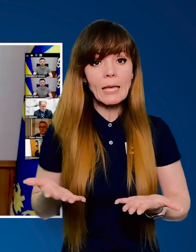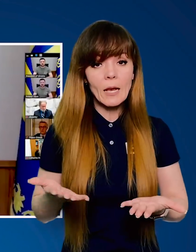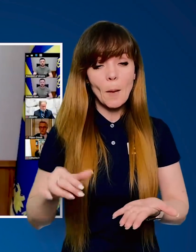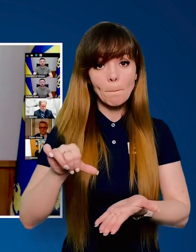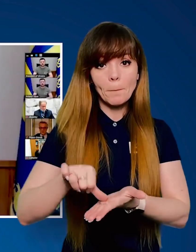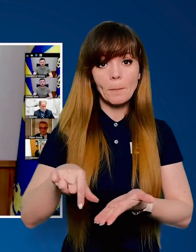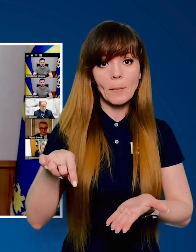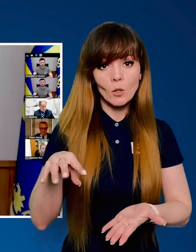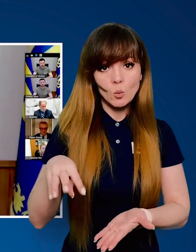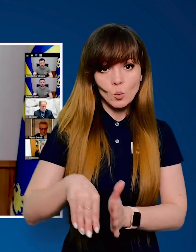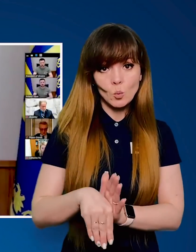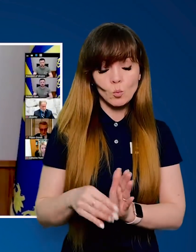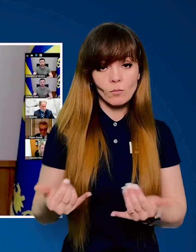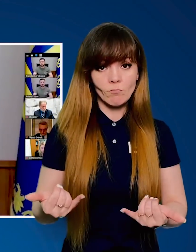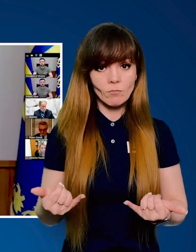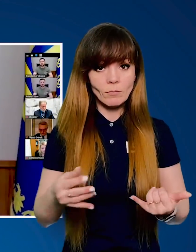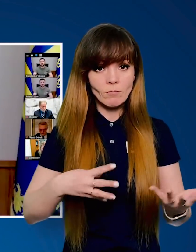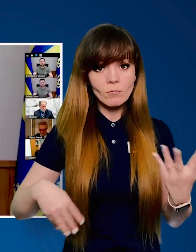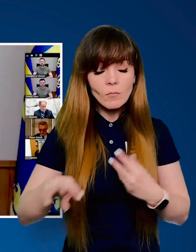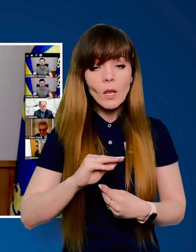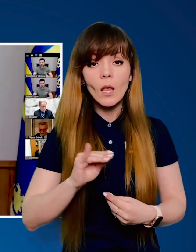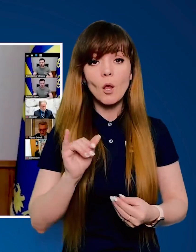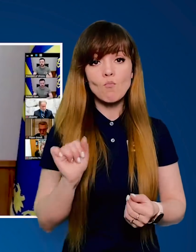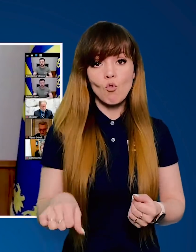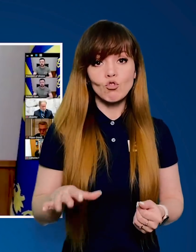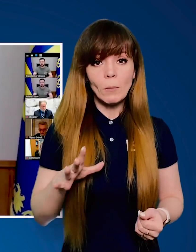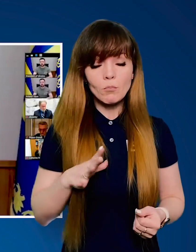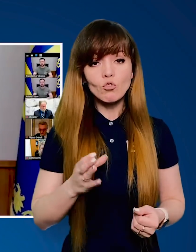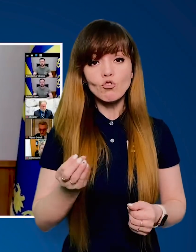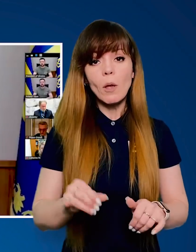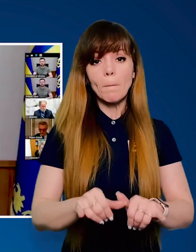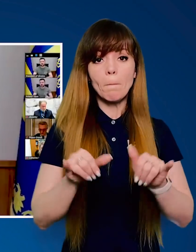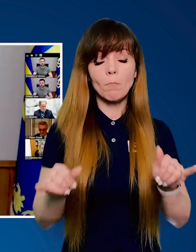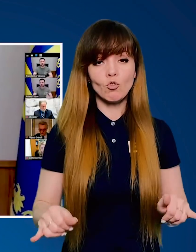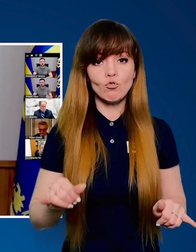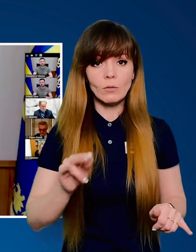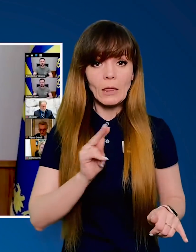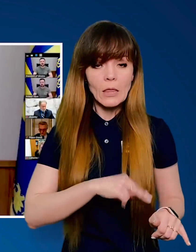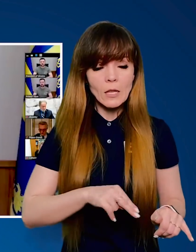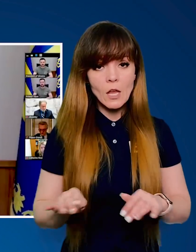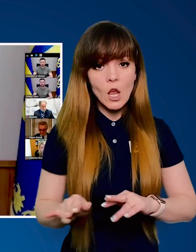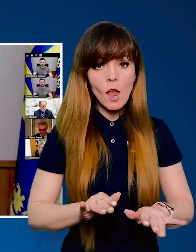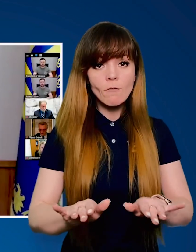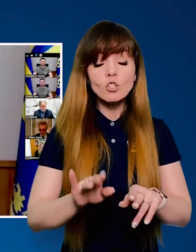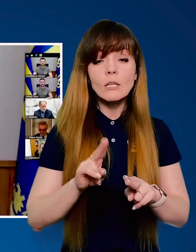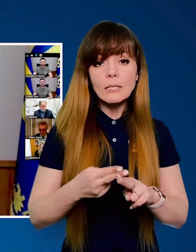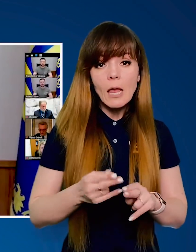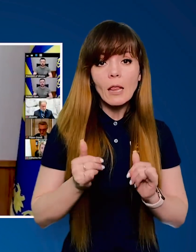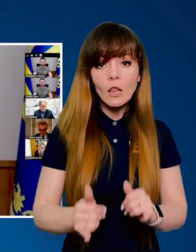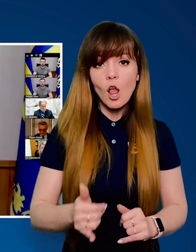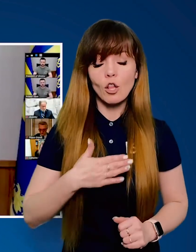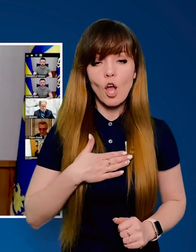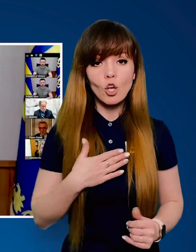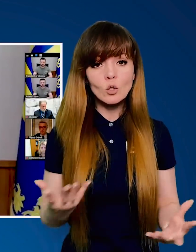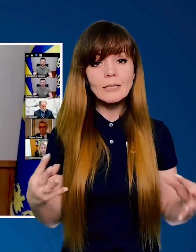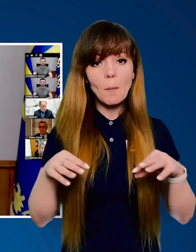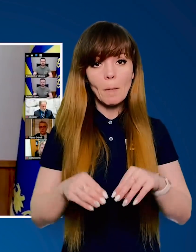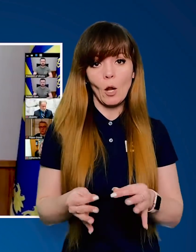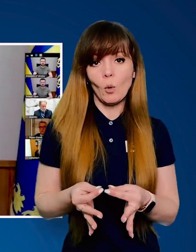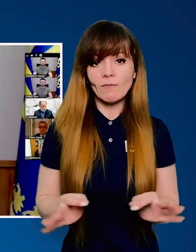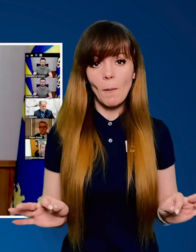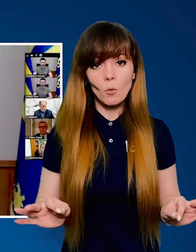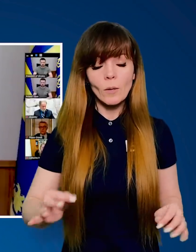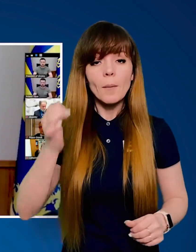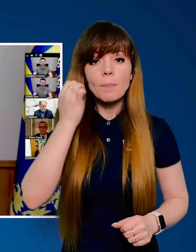представники яких присутні з нами зараз і можуть бути ще більш дієвищими, бо це для нашої